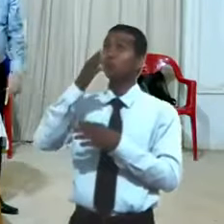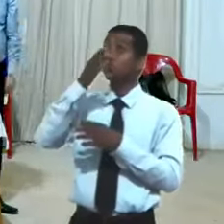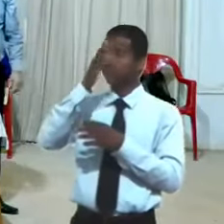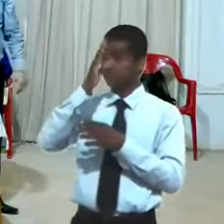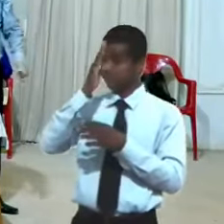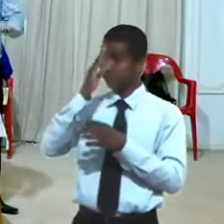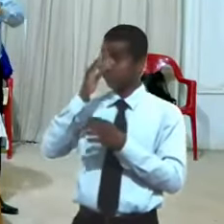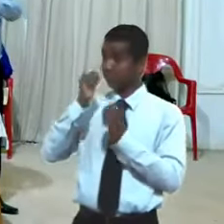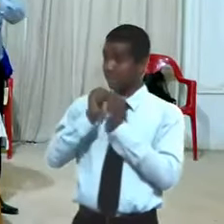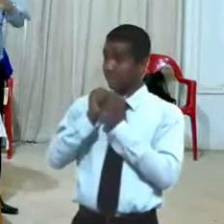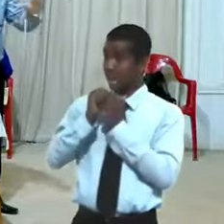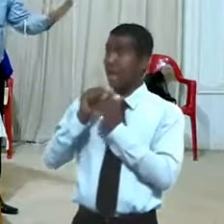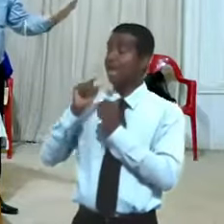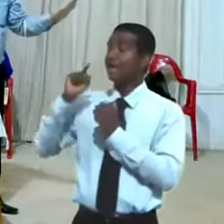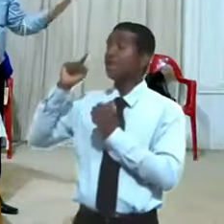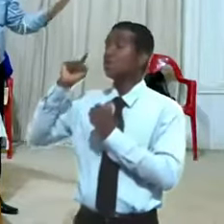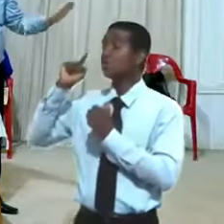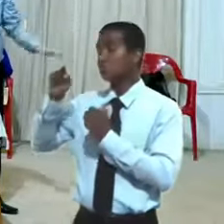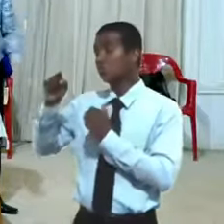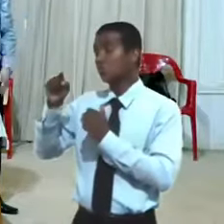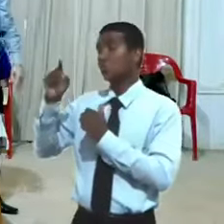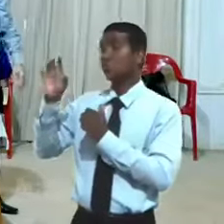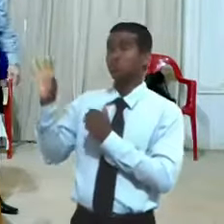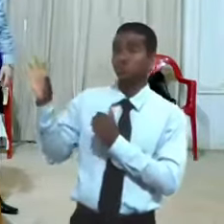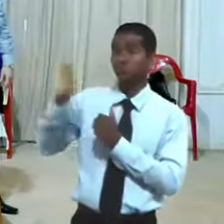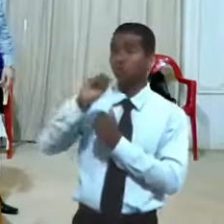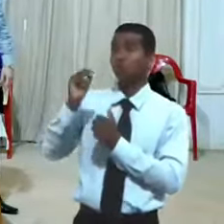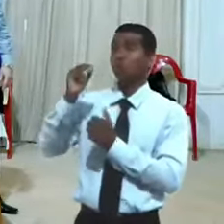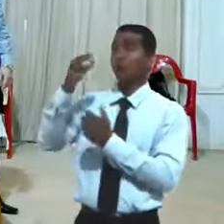fuego del cielo y los consumió los achicharró